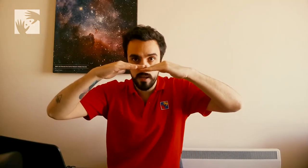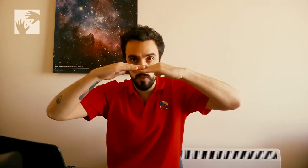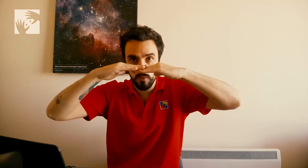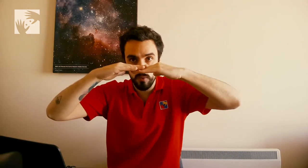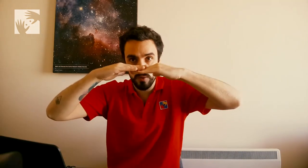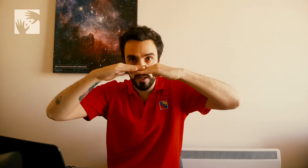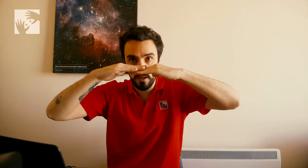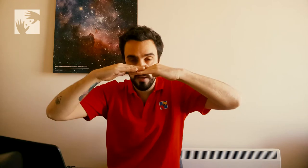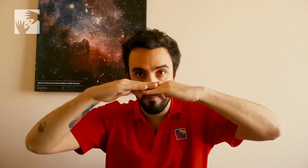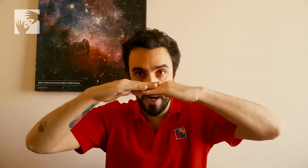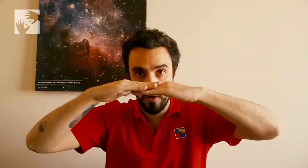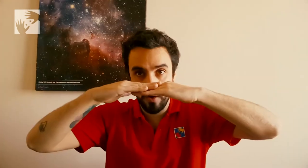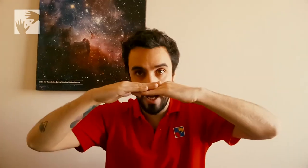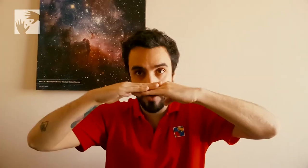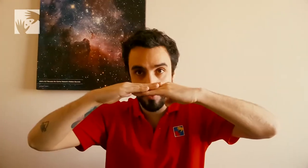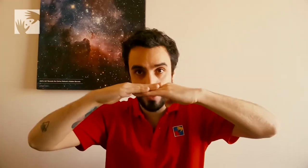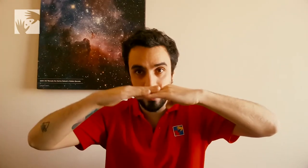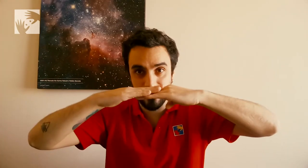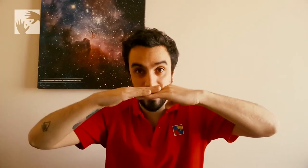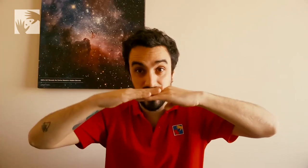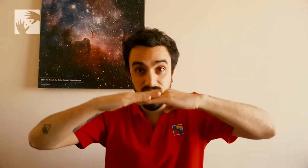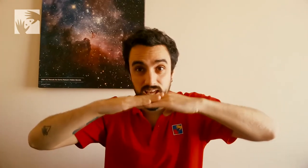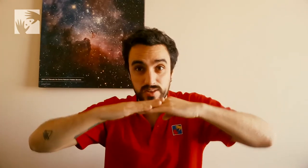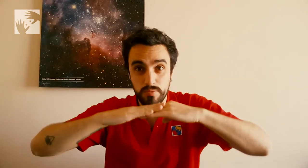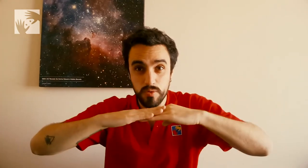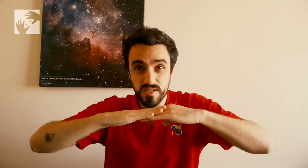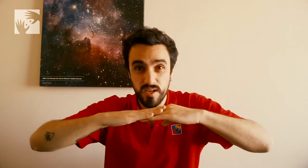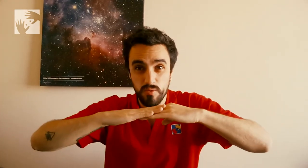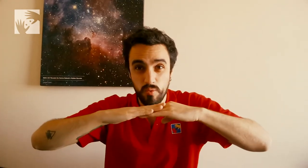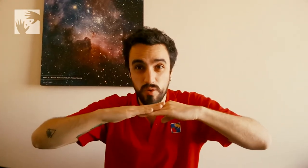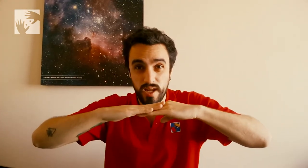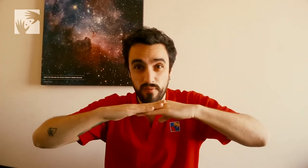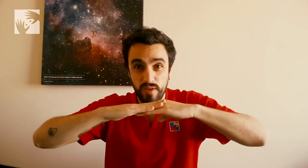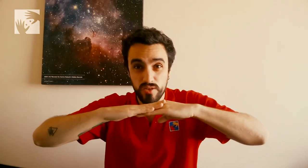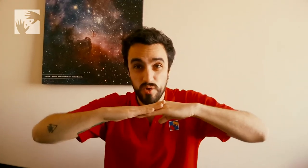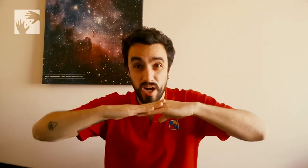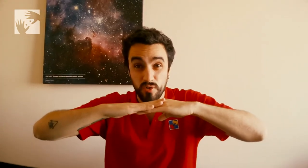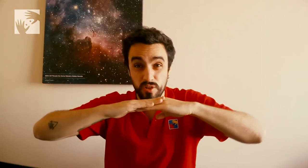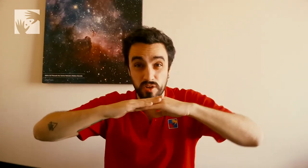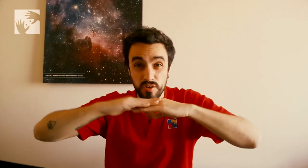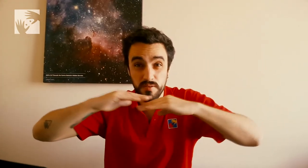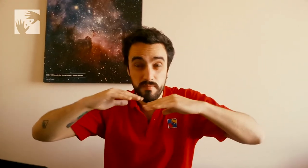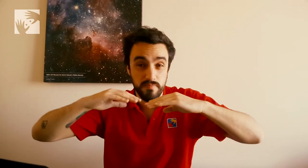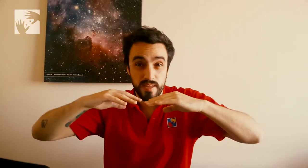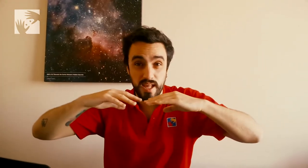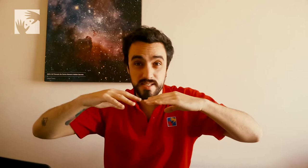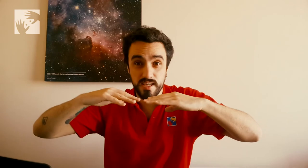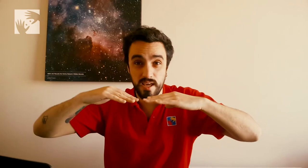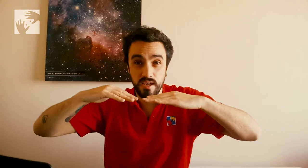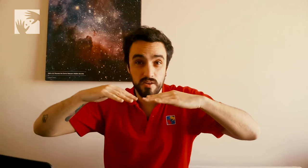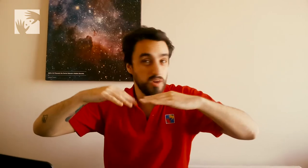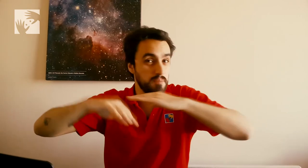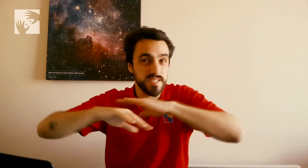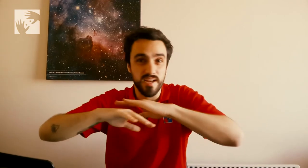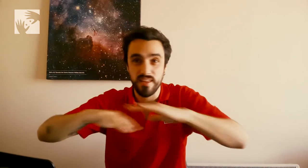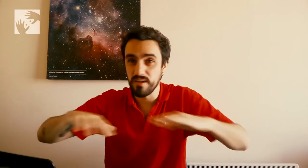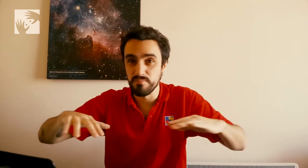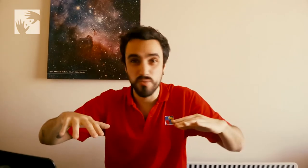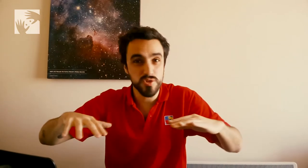hunde bajo la continental. Esto produce un efecto acordeón que hace que con el pasar de muchos,